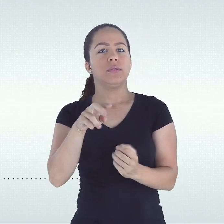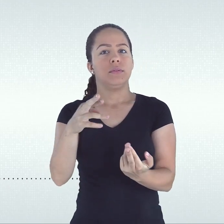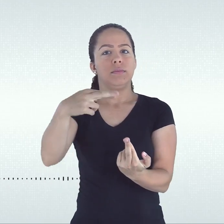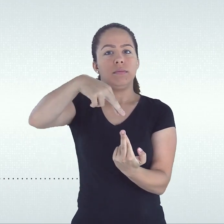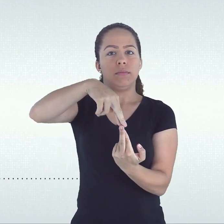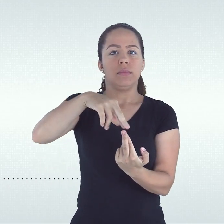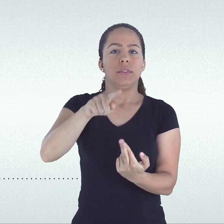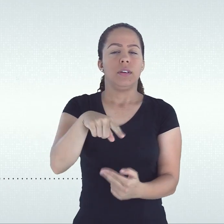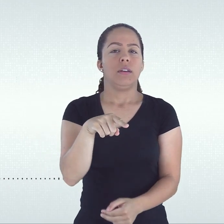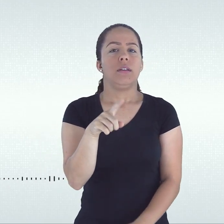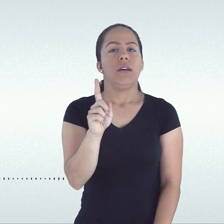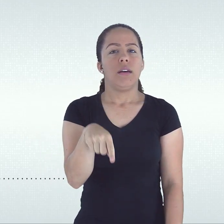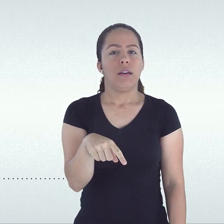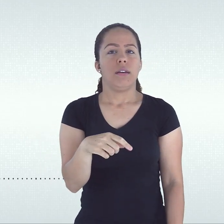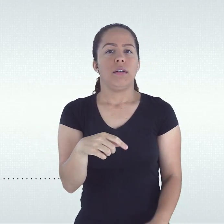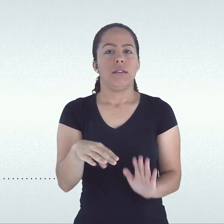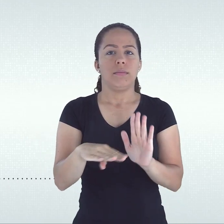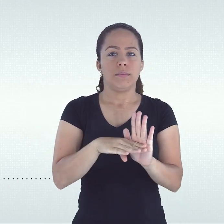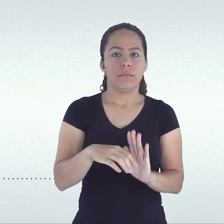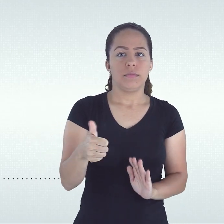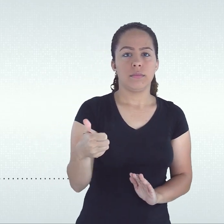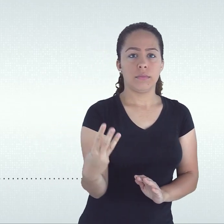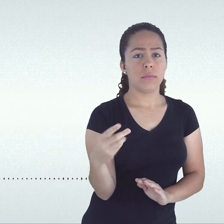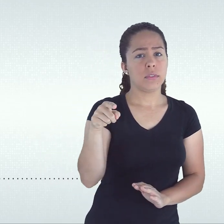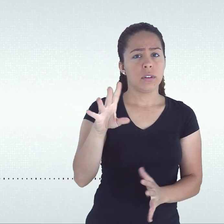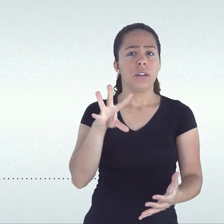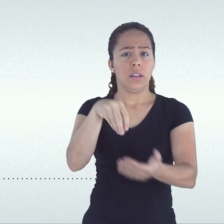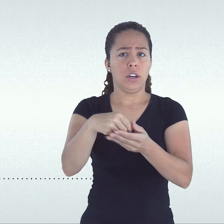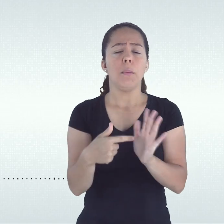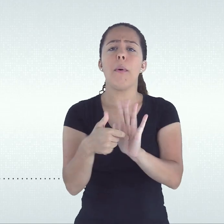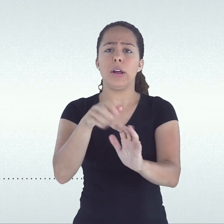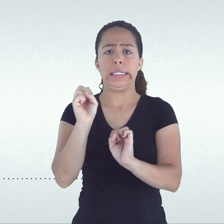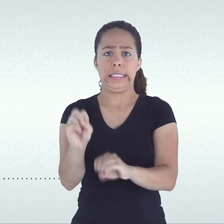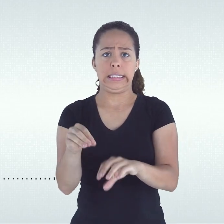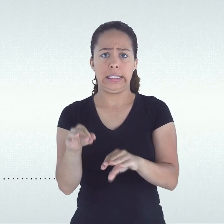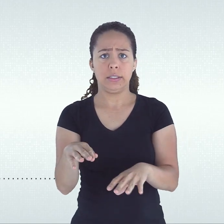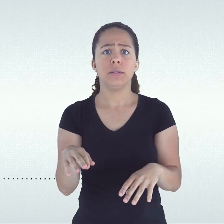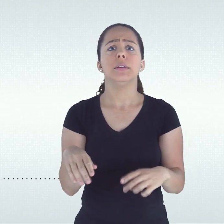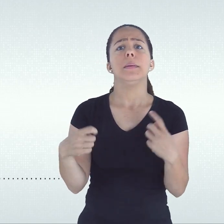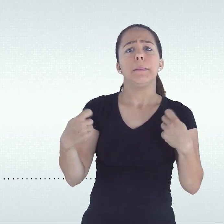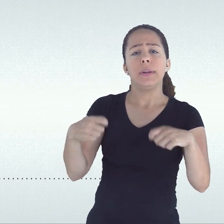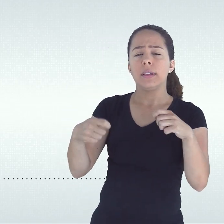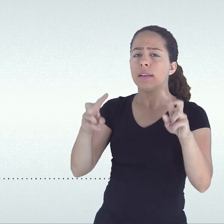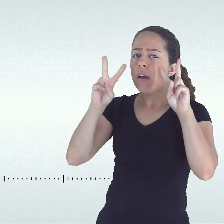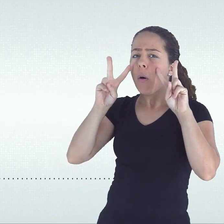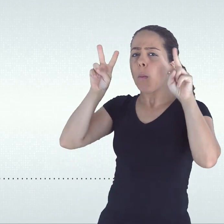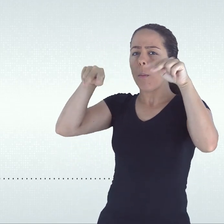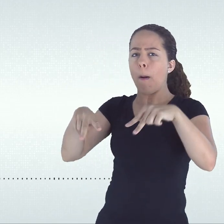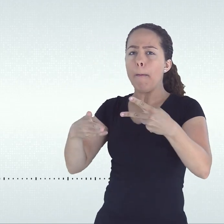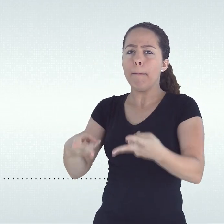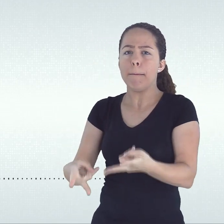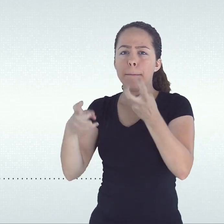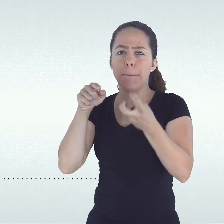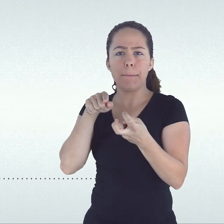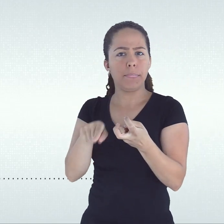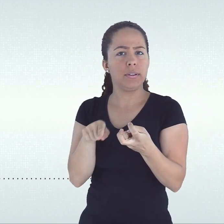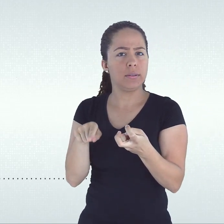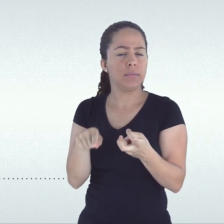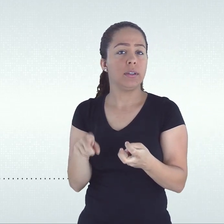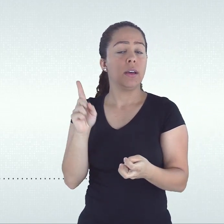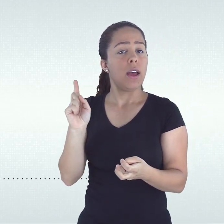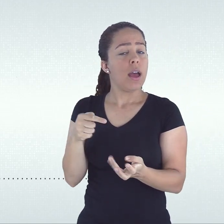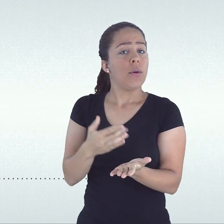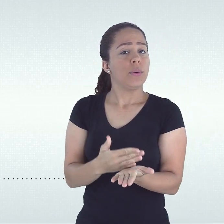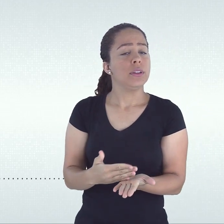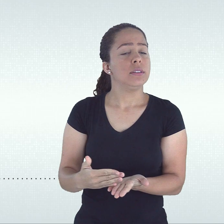ensino deverá observar como princípio a garantia do direito à educação e à aprendizagem ao longo da